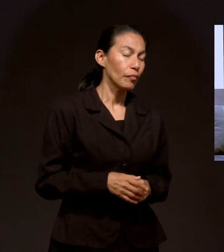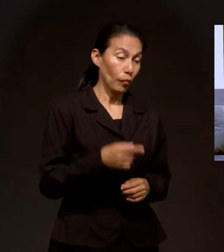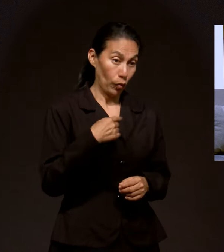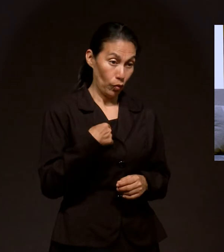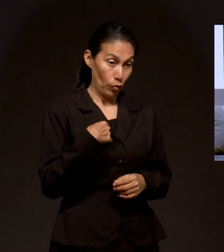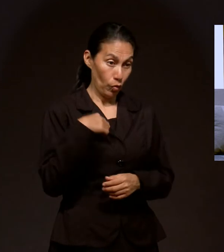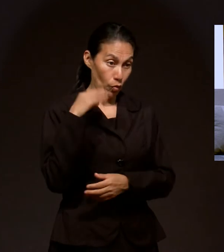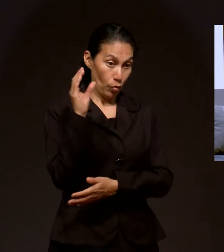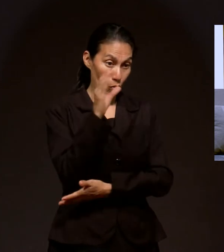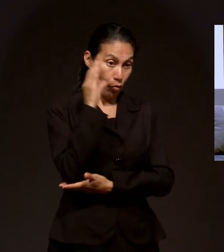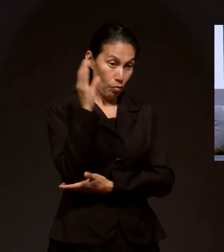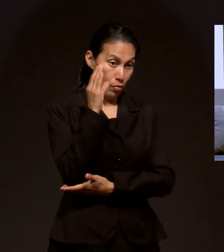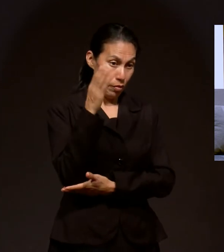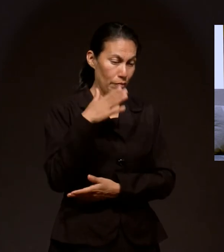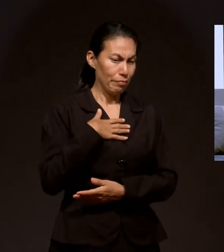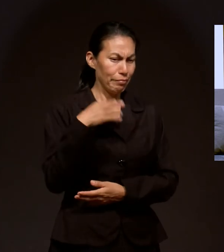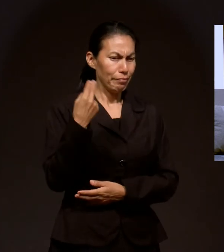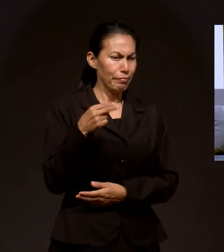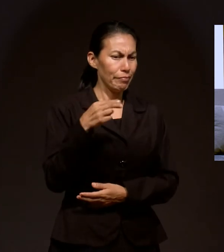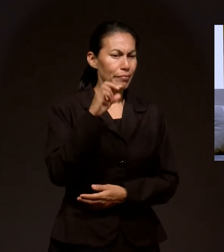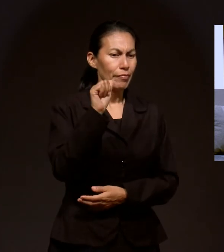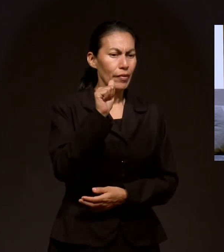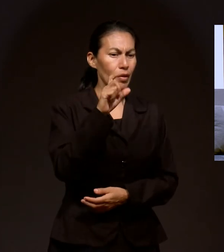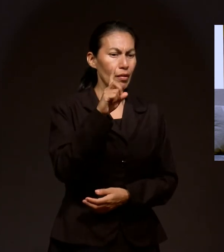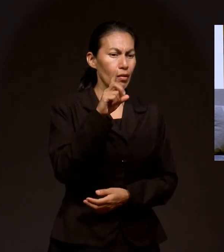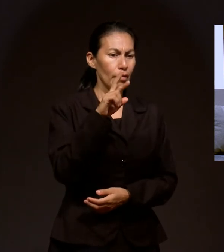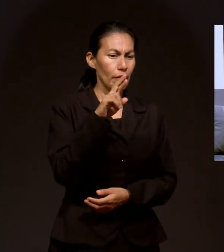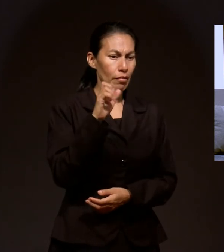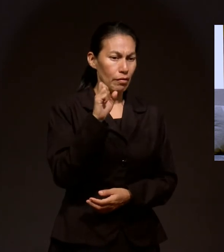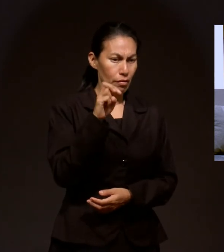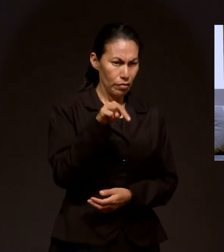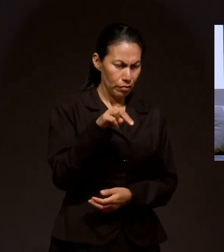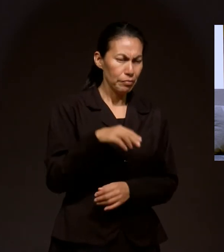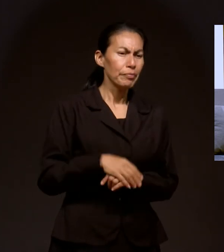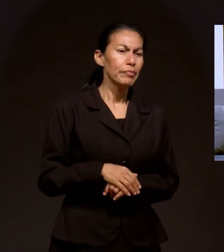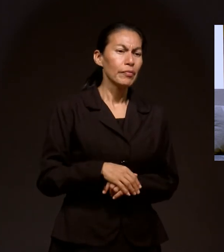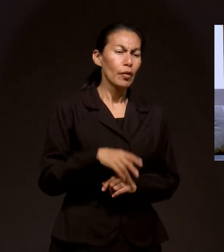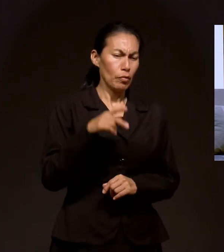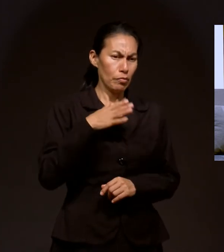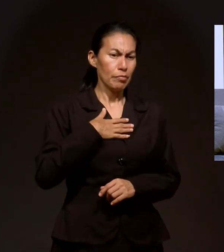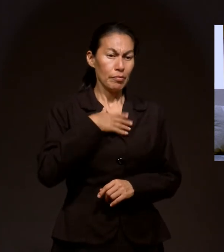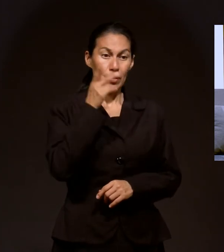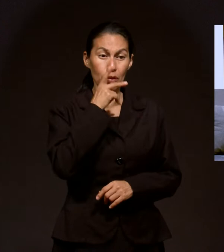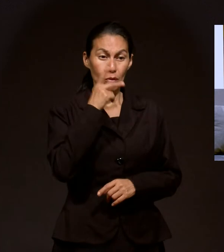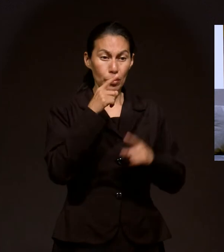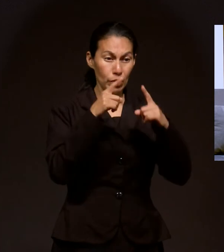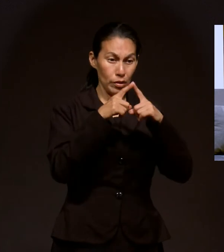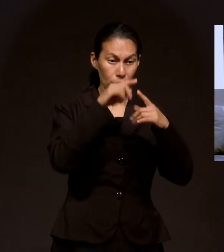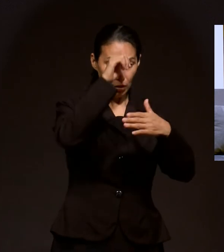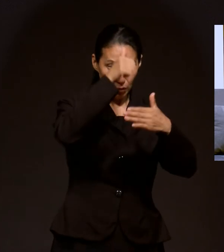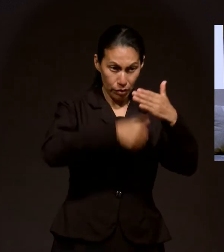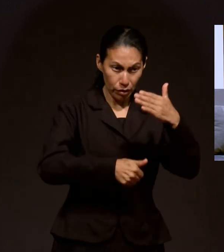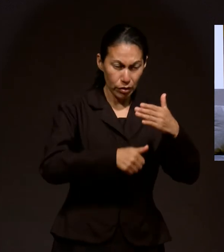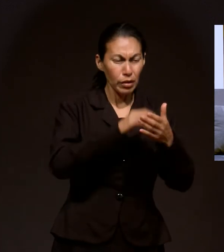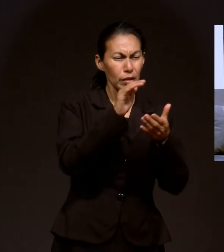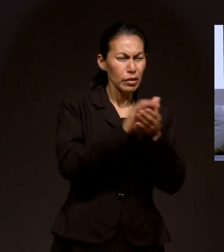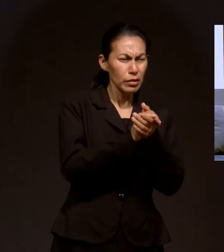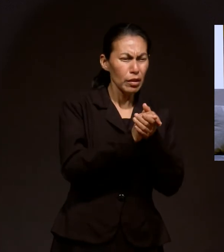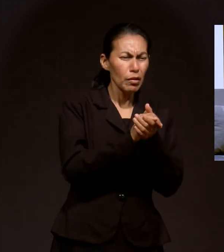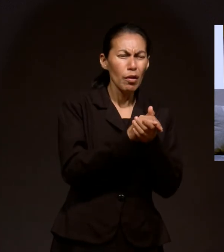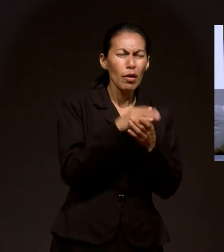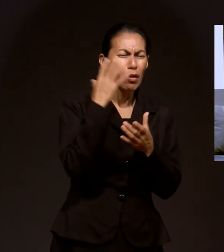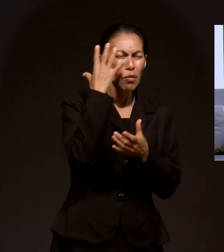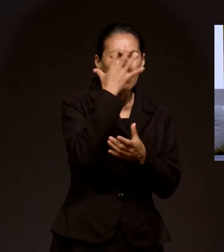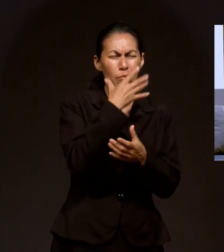Soy de Colombia, Colombia, Colombia, pastor de la Iglesia Adventista. Casado con dos hermosos hijos, una